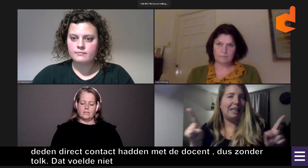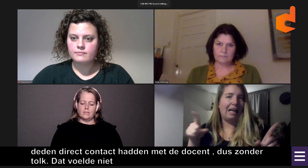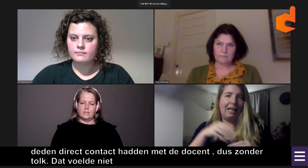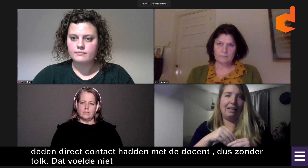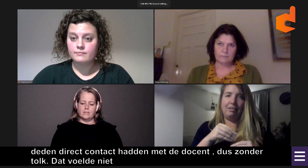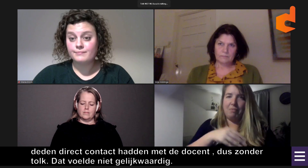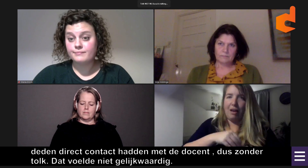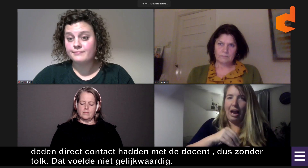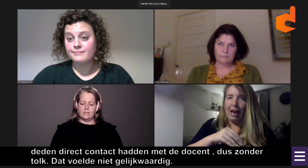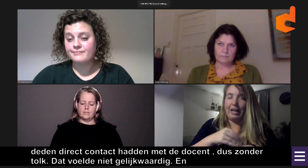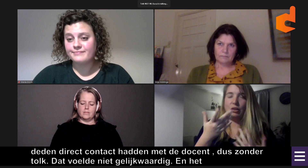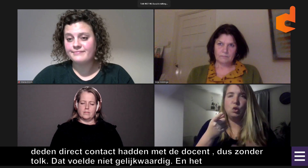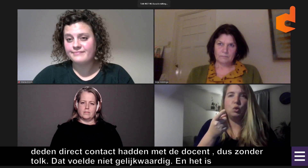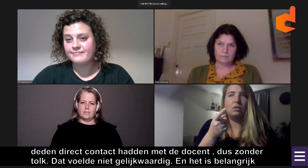leerlingen.